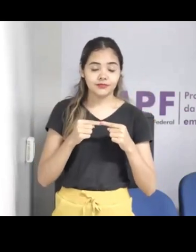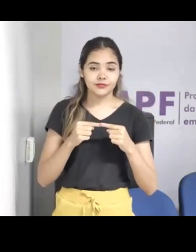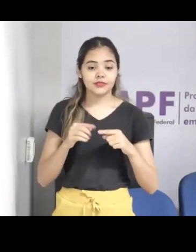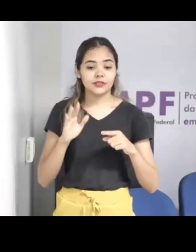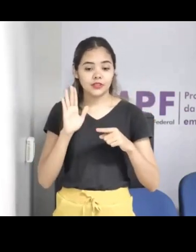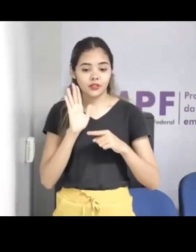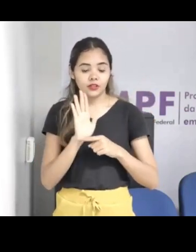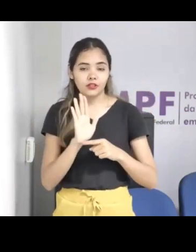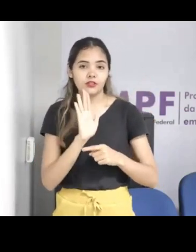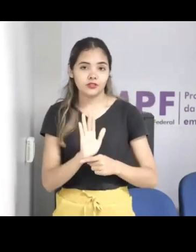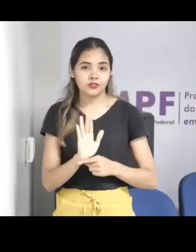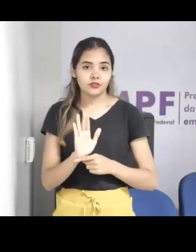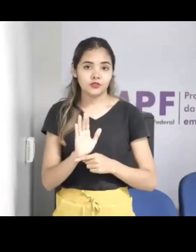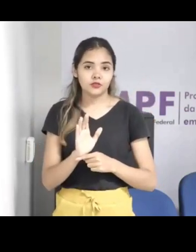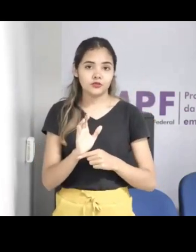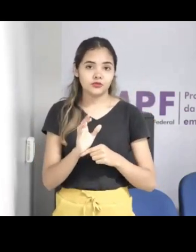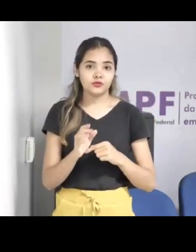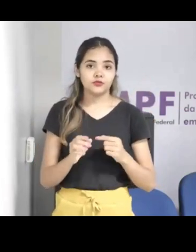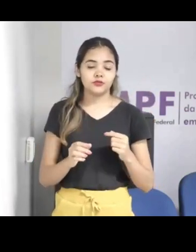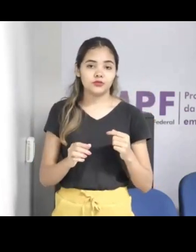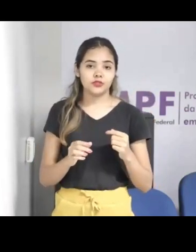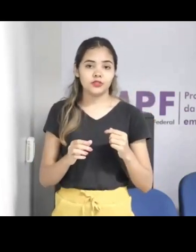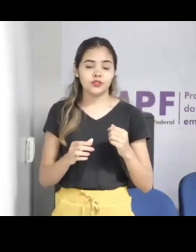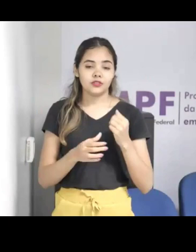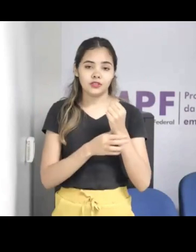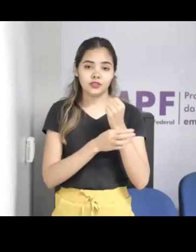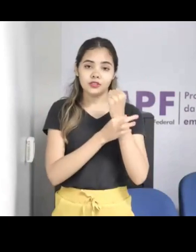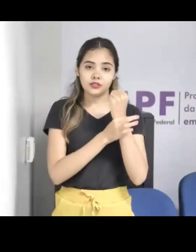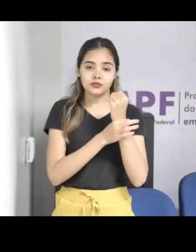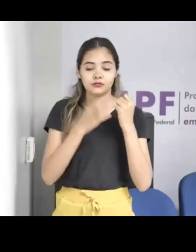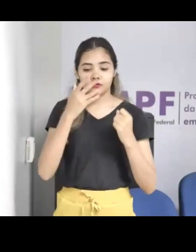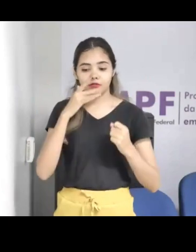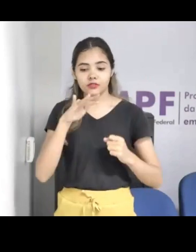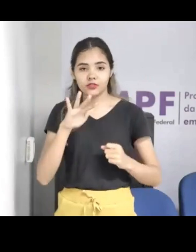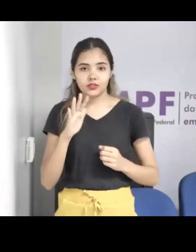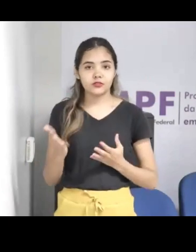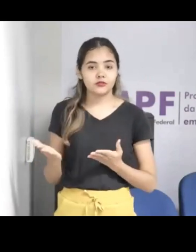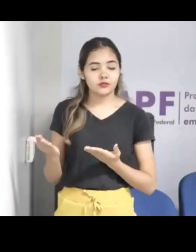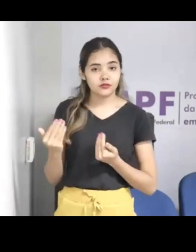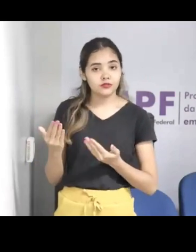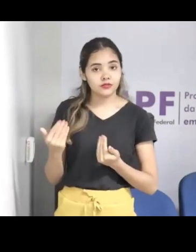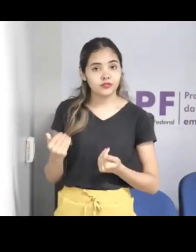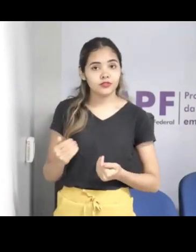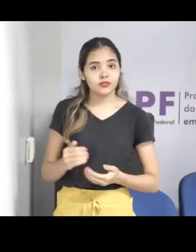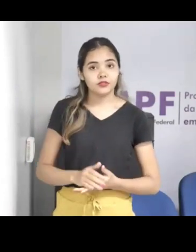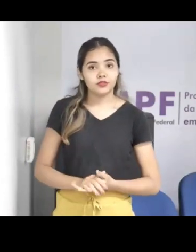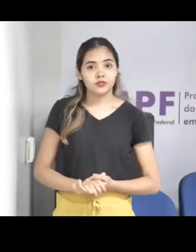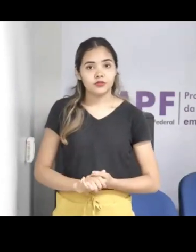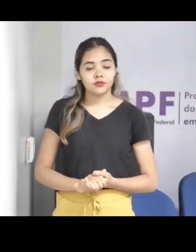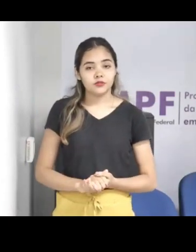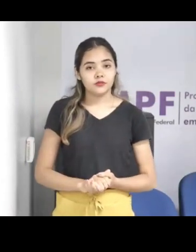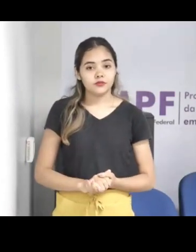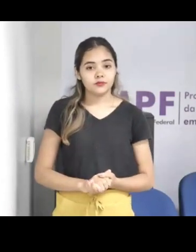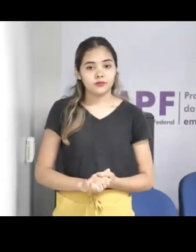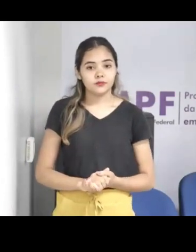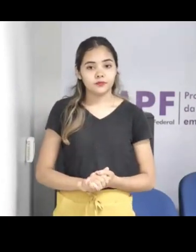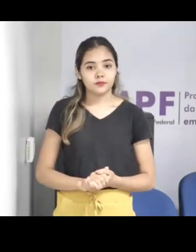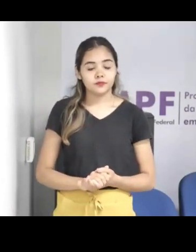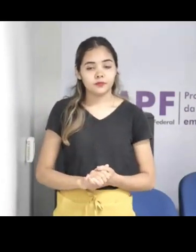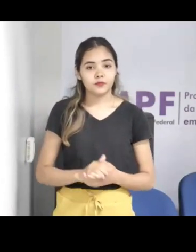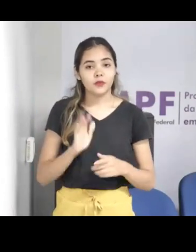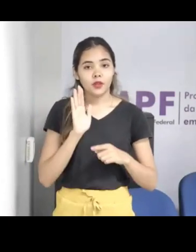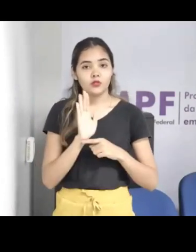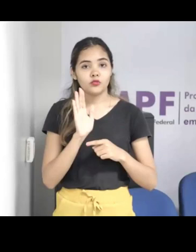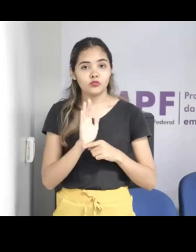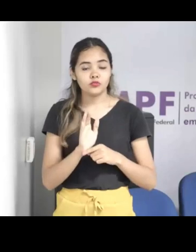lá vai ser nessa área de proteção infantil, dentro dos abrigos, porque estão ocorrendo os casos de abuso sexual, né? A gente tem notícias